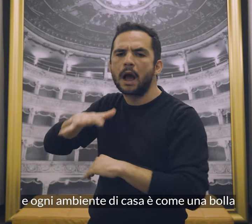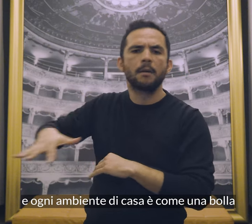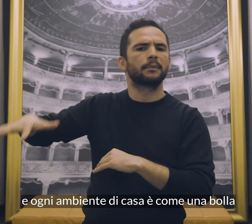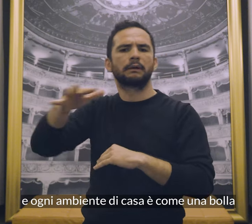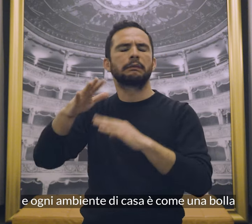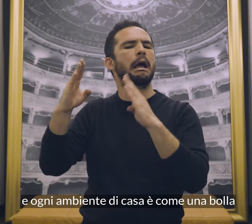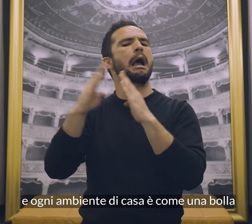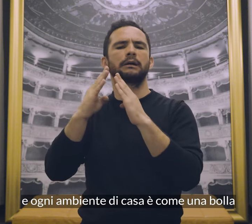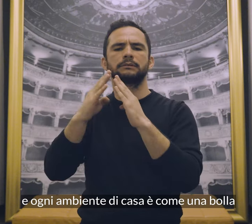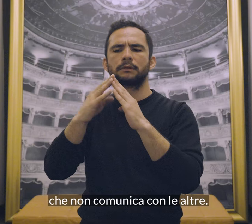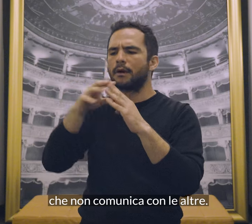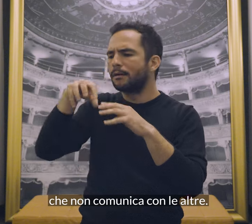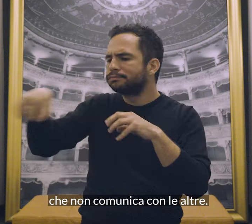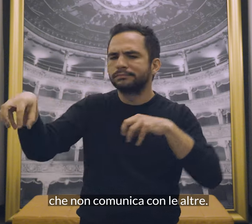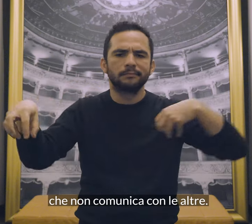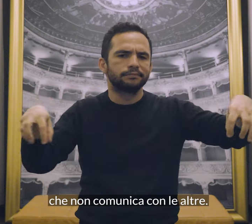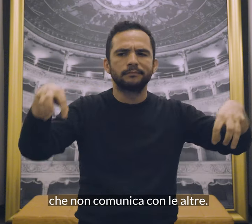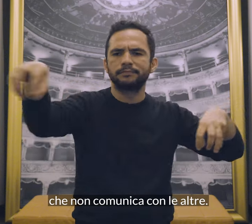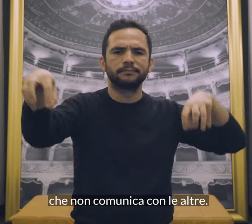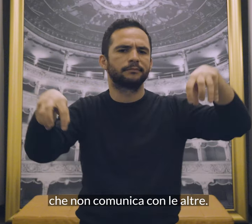è come una bolla che non comunica con le altre.